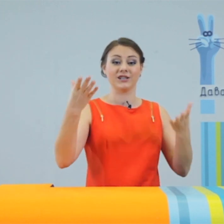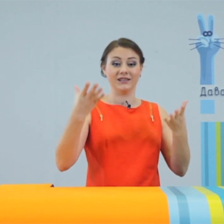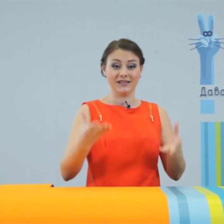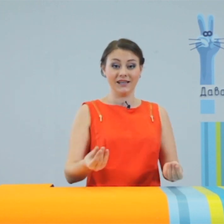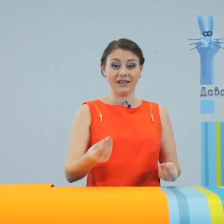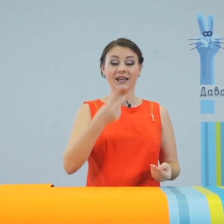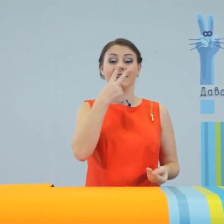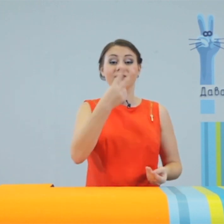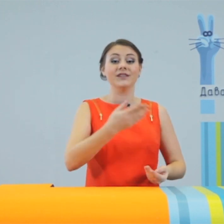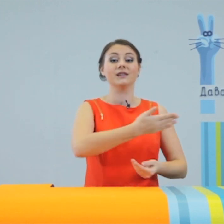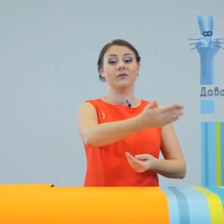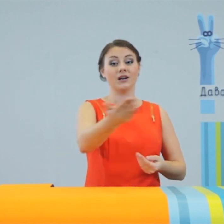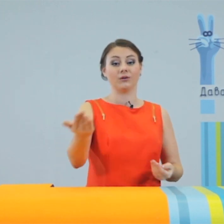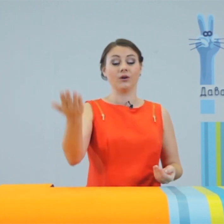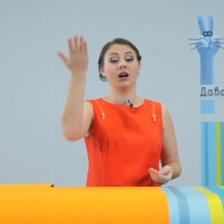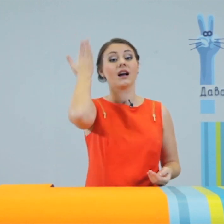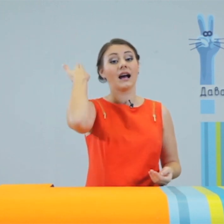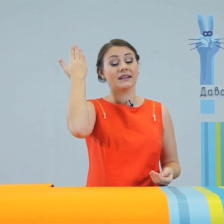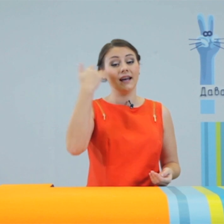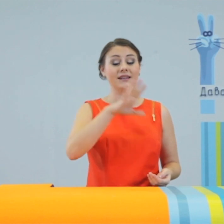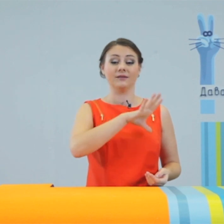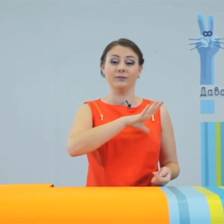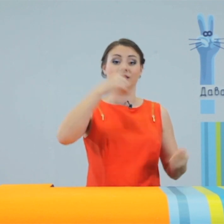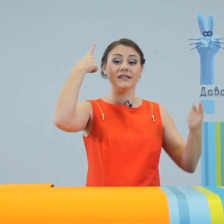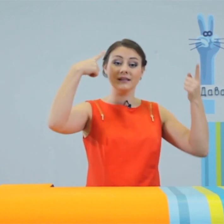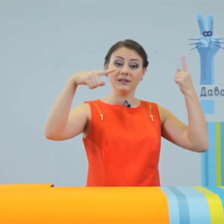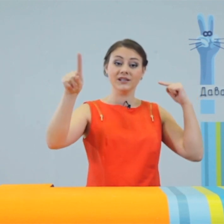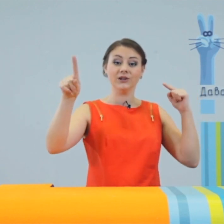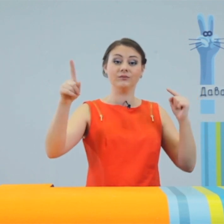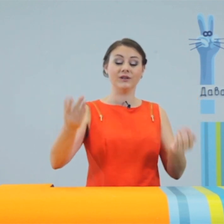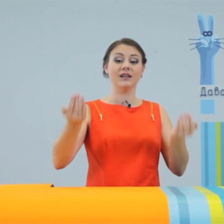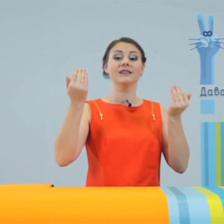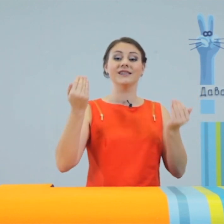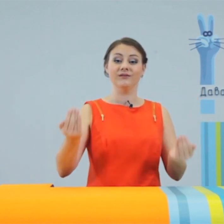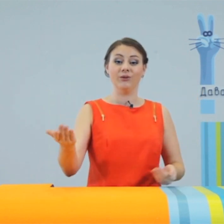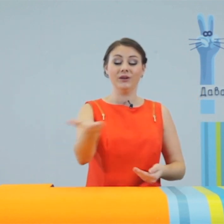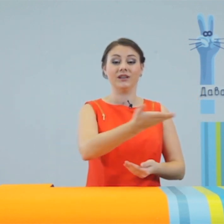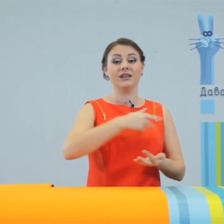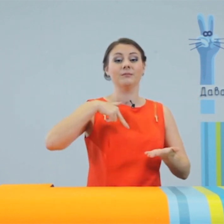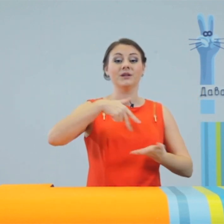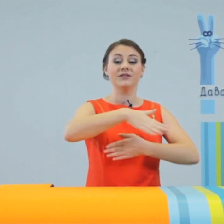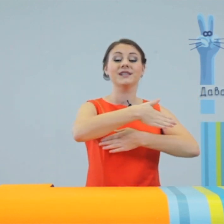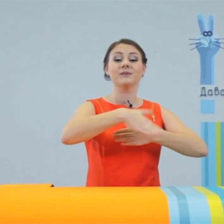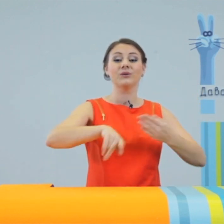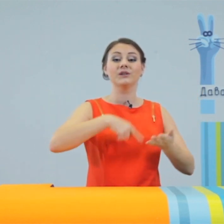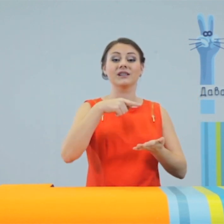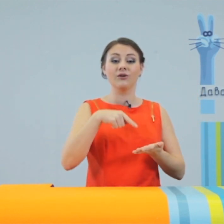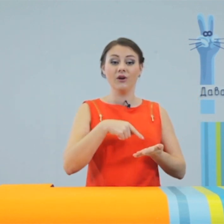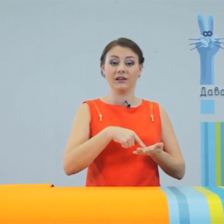день и видим вокруг, когда-то было изобретено. Сегодня мы выйдем на улицы города